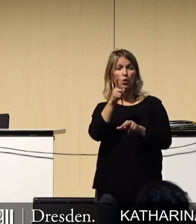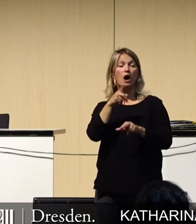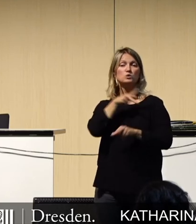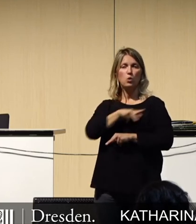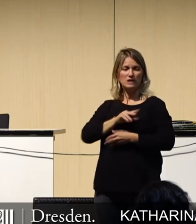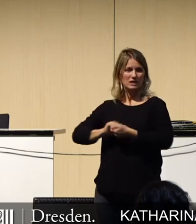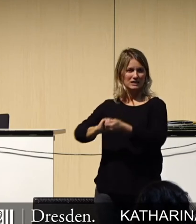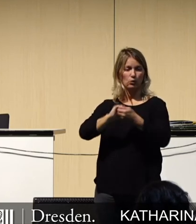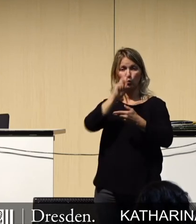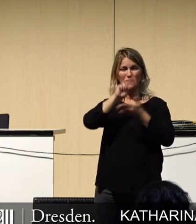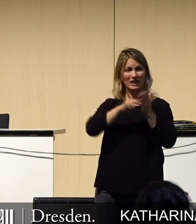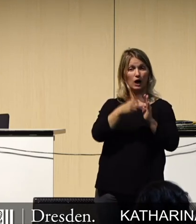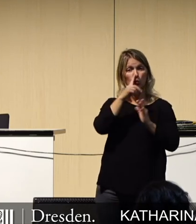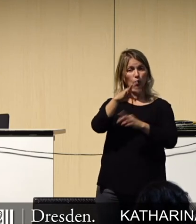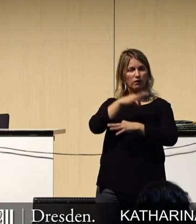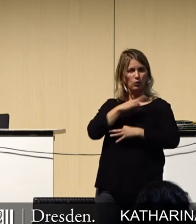benutzen.